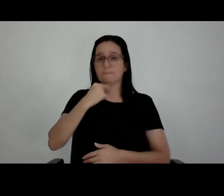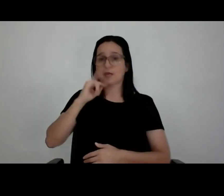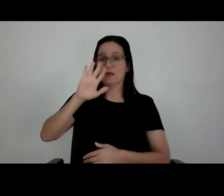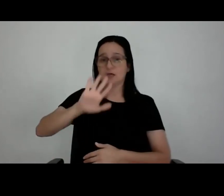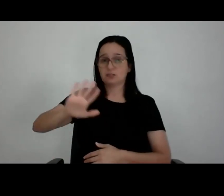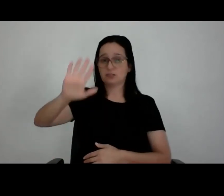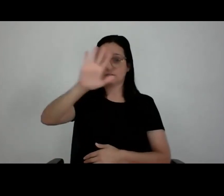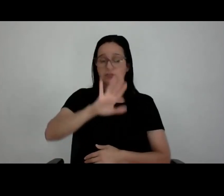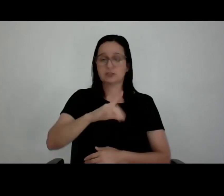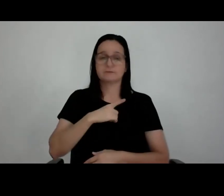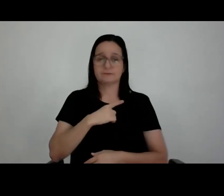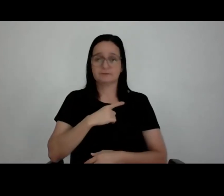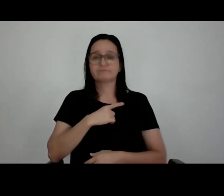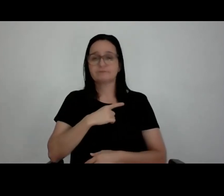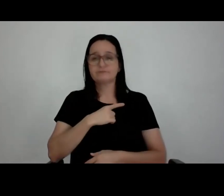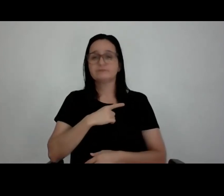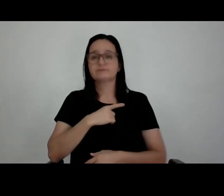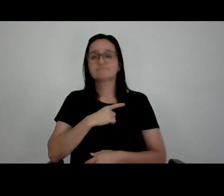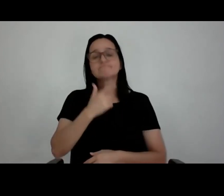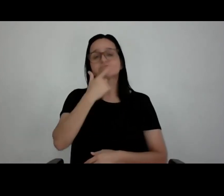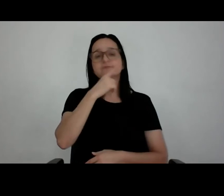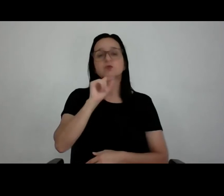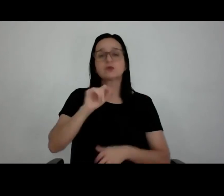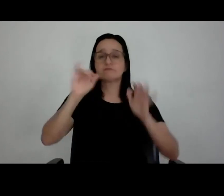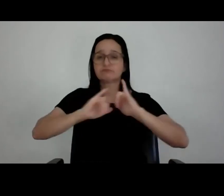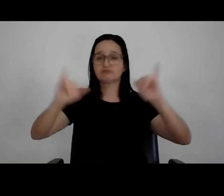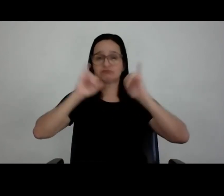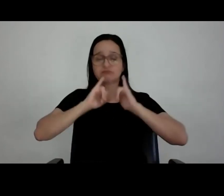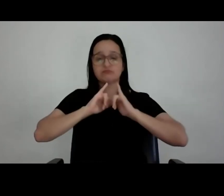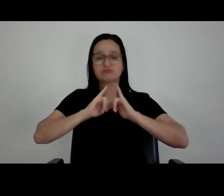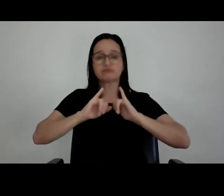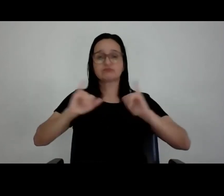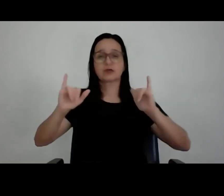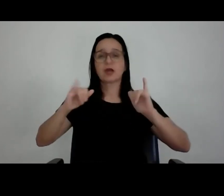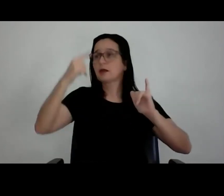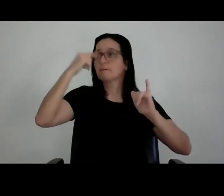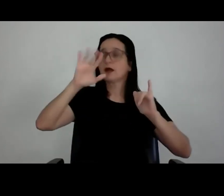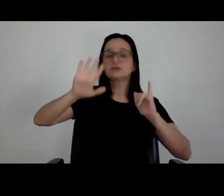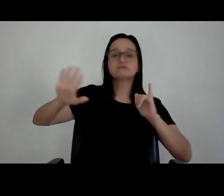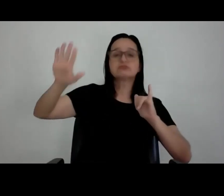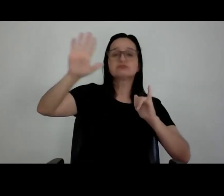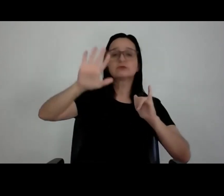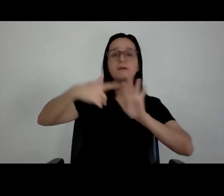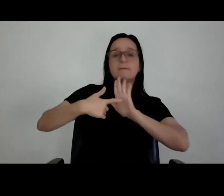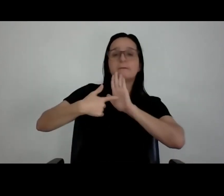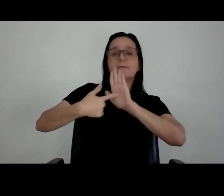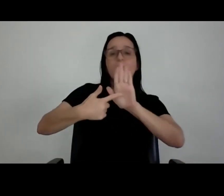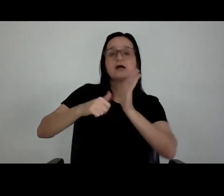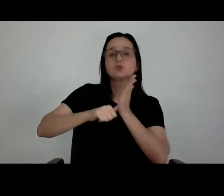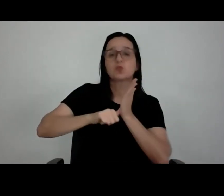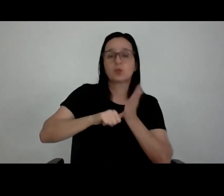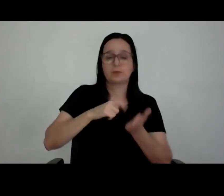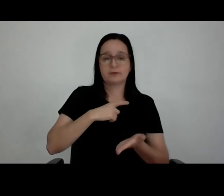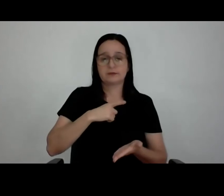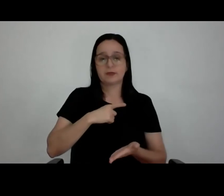o clube conseguiu com isso uma divulgação de imagem dele muito grande porque aquela imagem ali vendia a imagem do clube, atendeu os